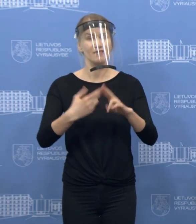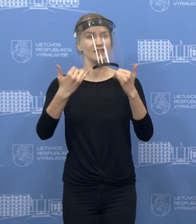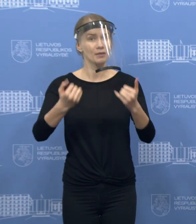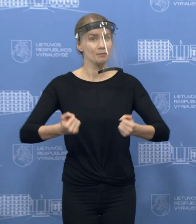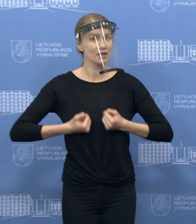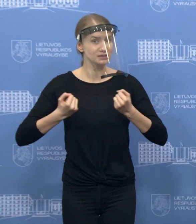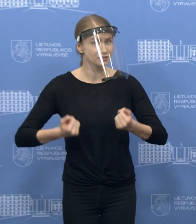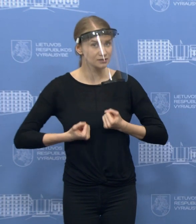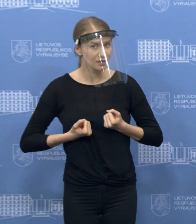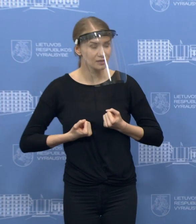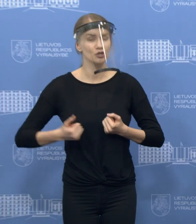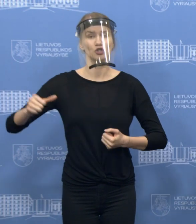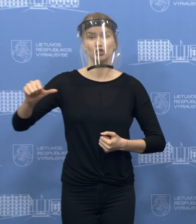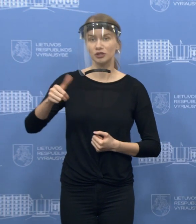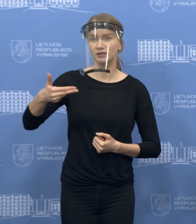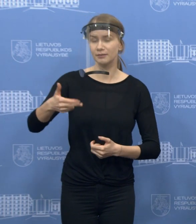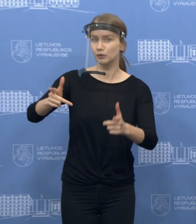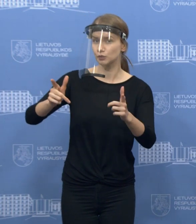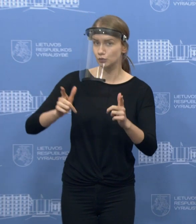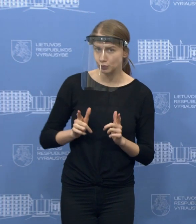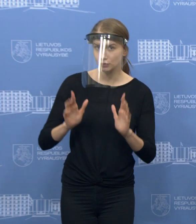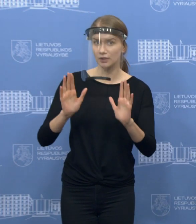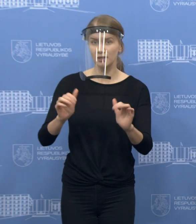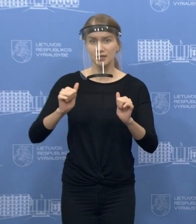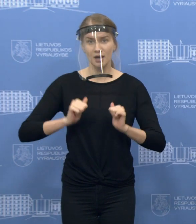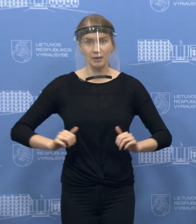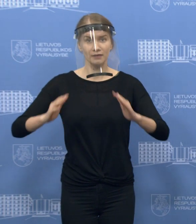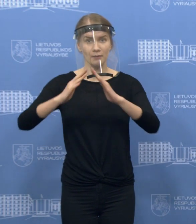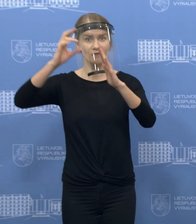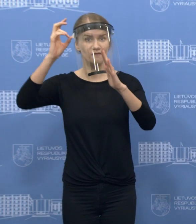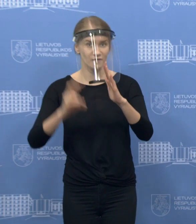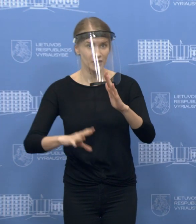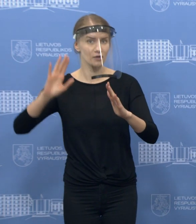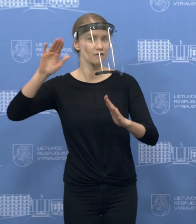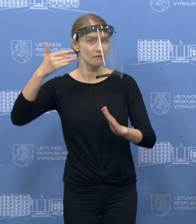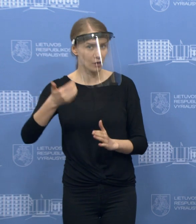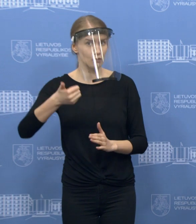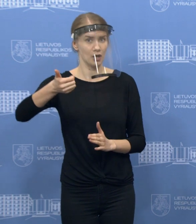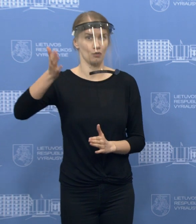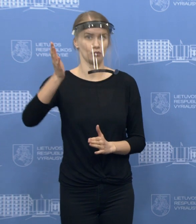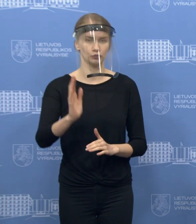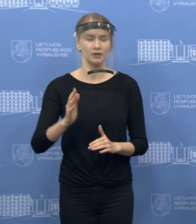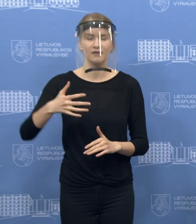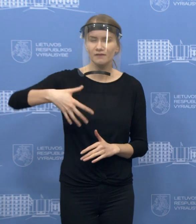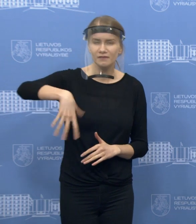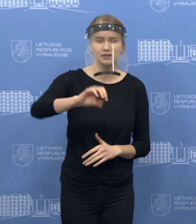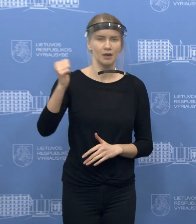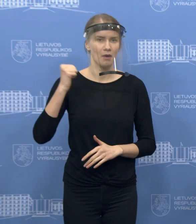didžiuotis daugomą šalies gyventojų, kurie atsakingai elgesi, vykdo ir rekomendacijas, ir nurodymus.